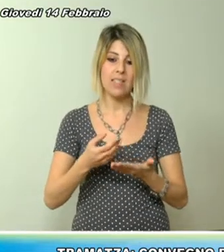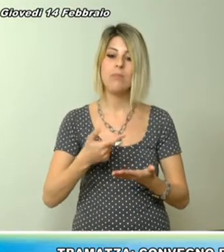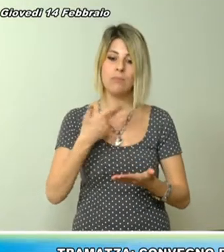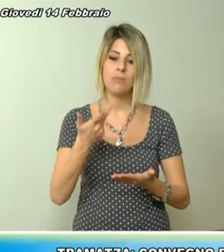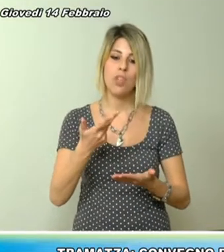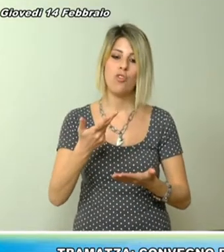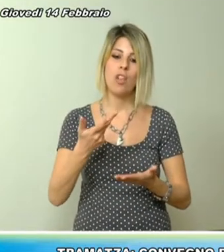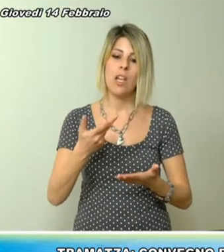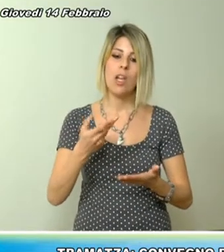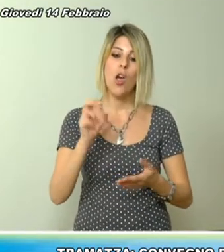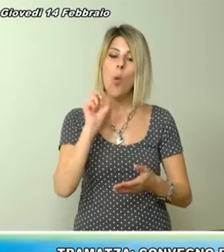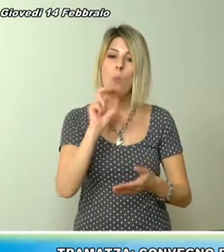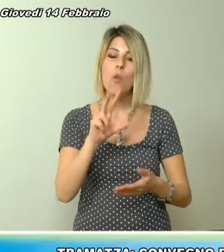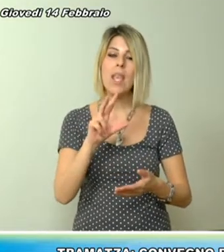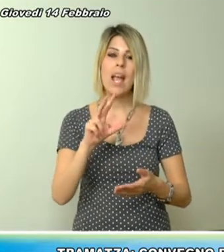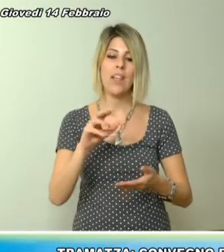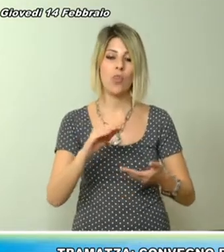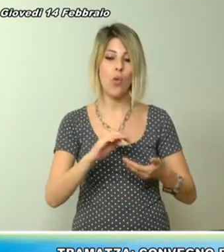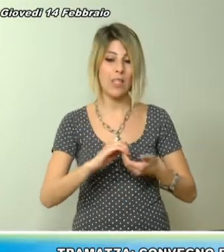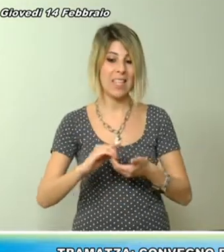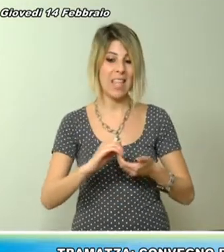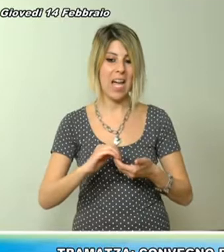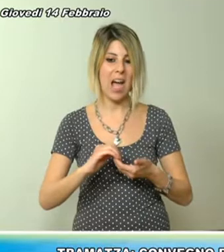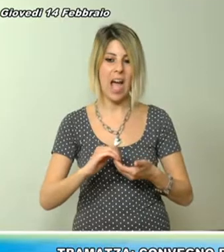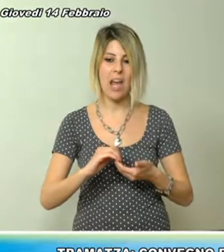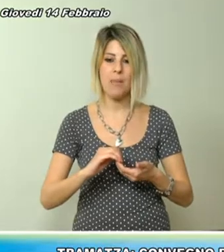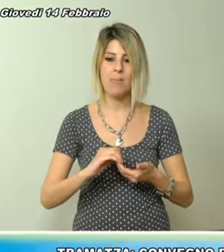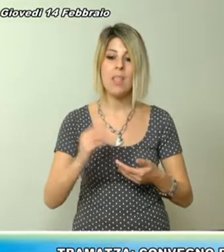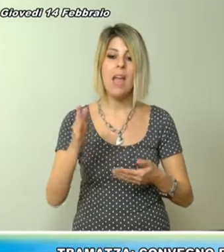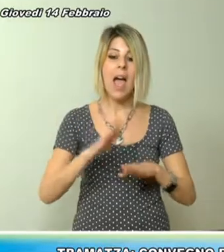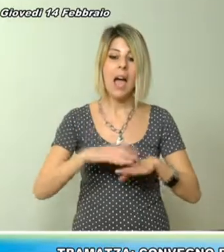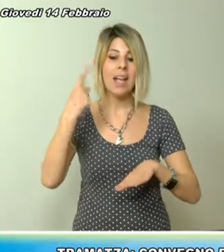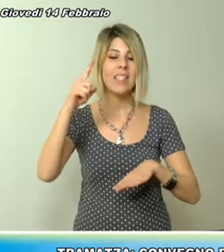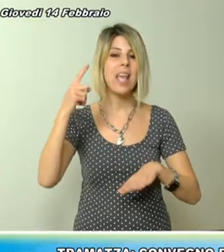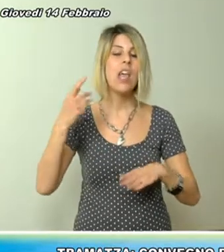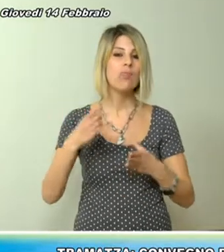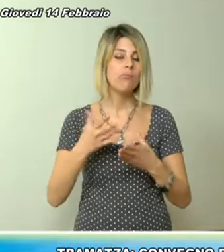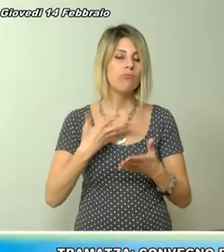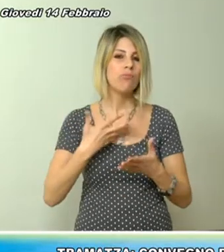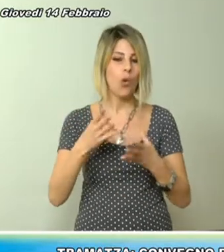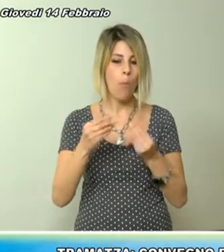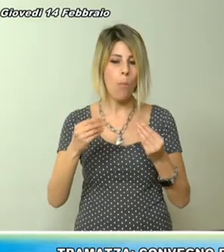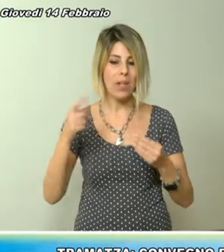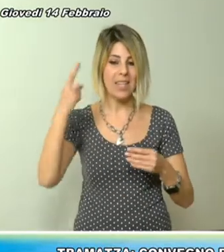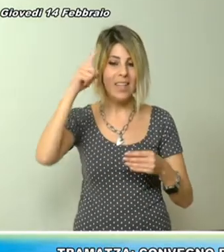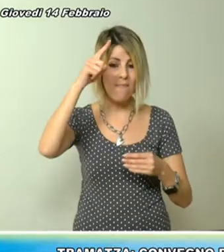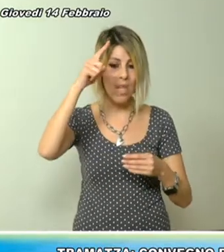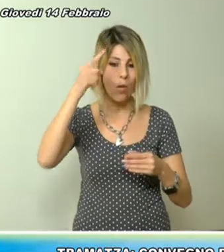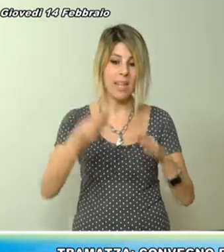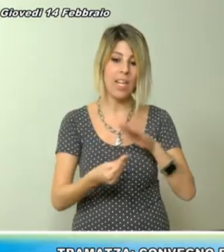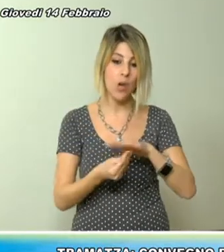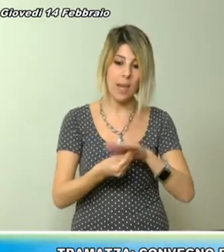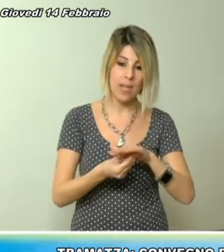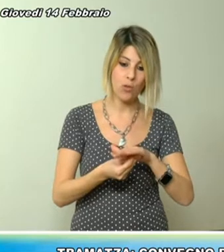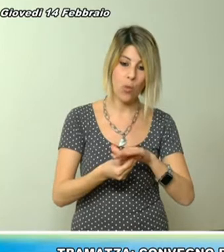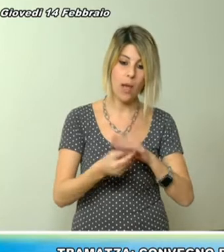relegato dall'opinione comune a semplice distributore di assistenza spicciola La rete di servizi in atto si legge nel